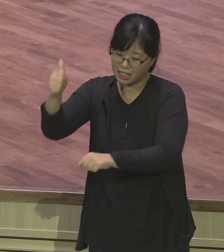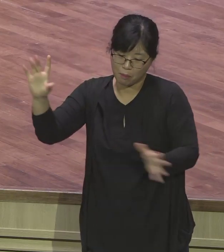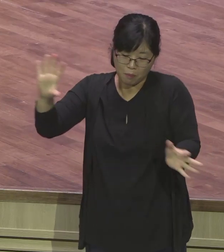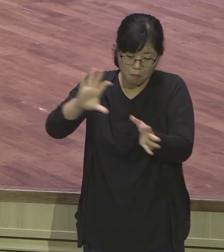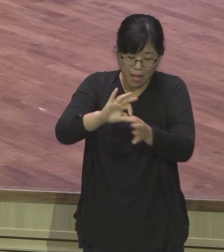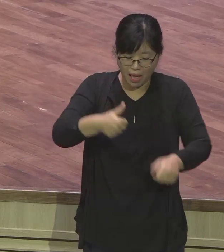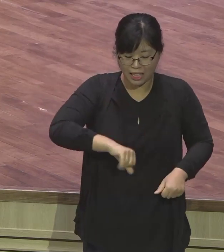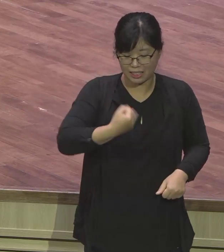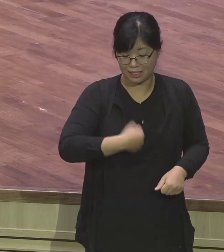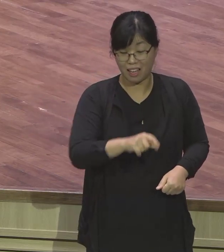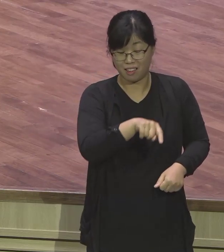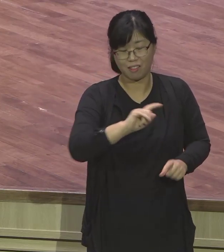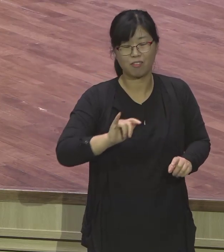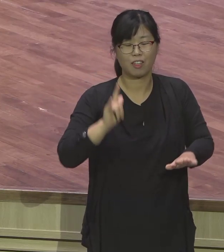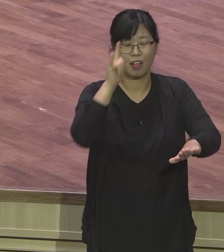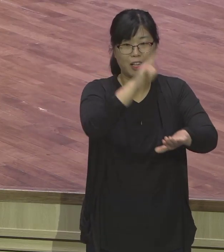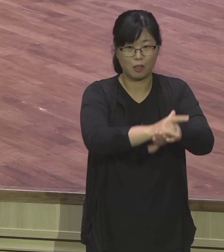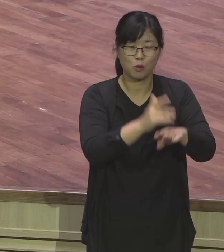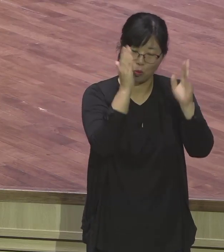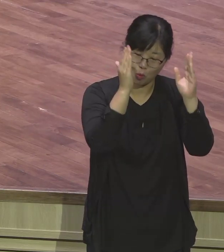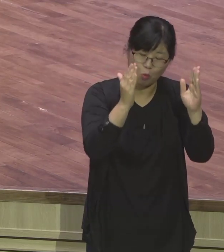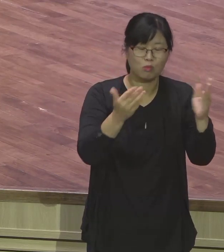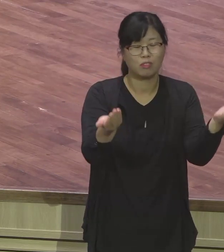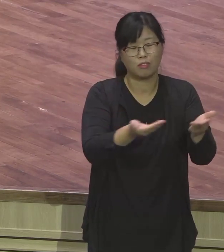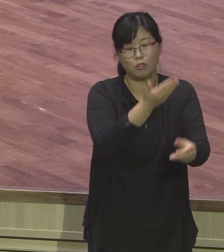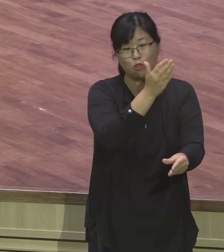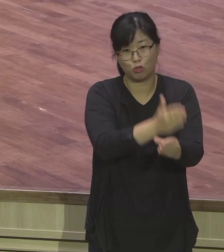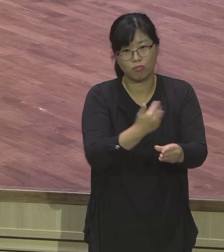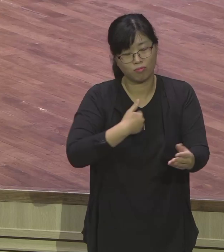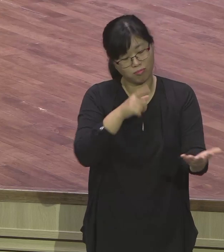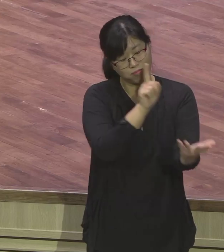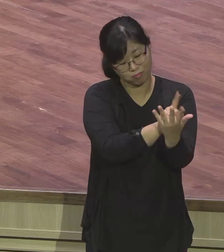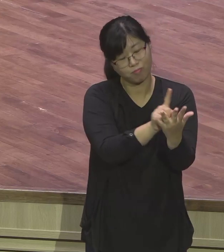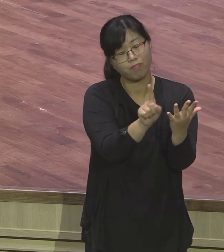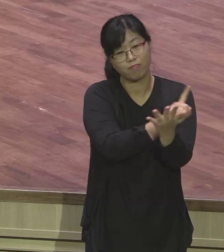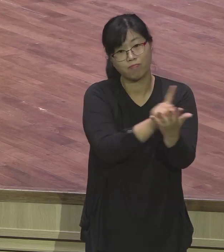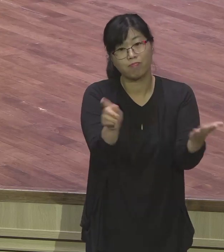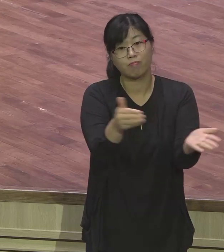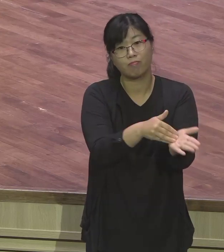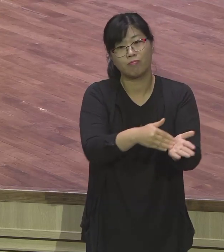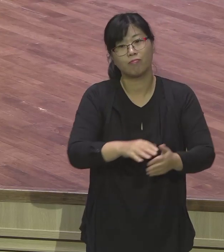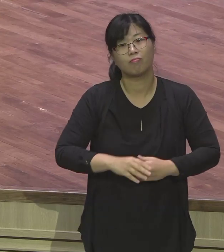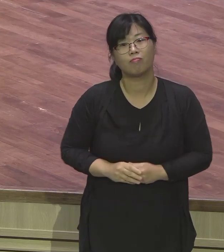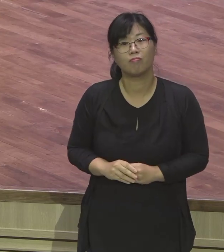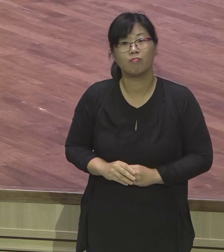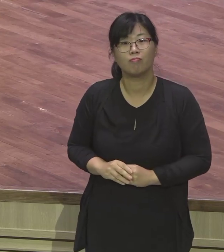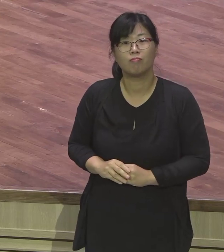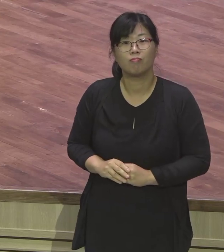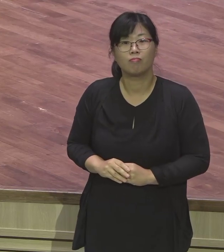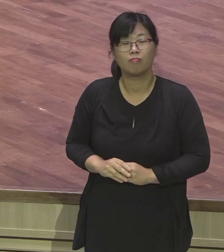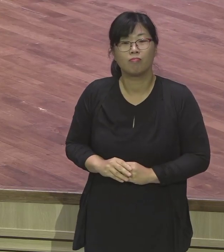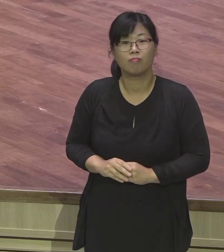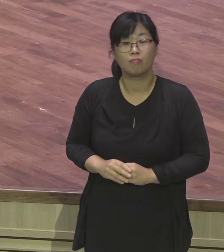김삼근 목사님이 이번에 RU 교무처장으로 LA를 가서 정말로 맹실공의,